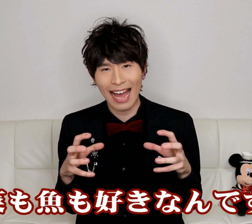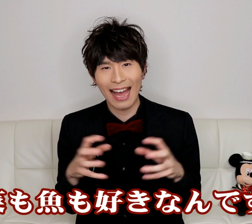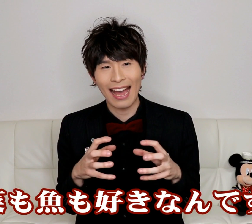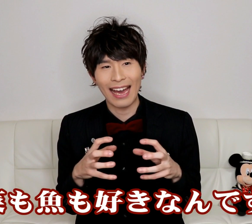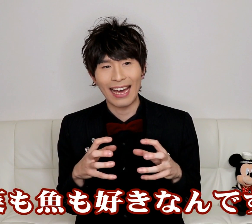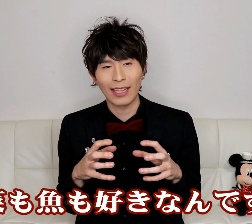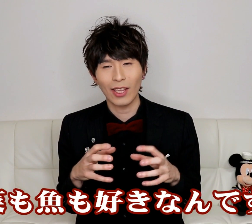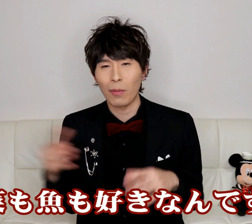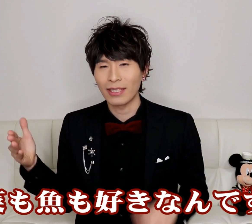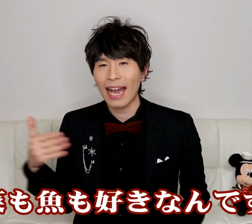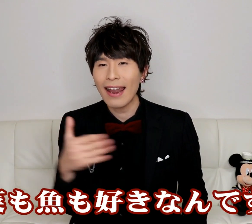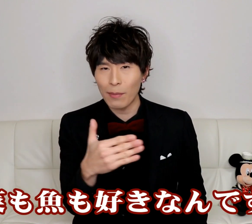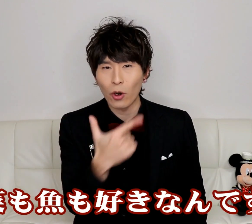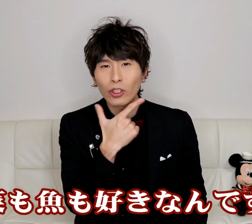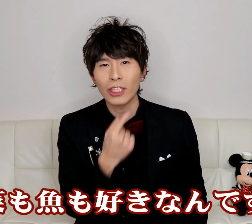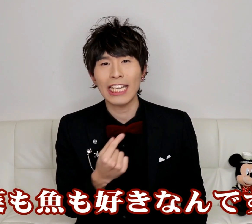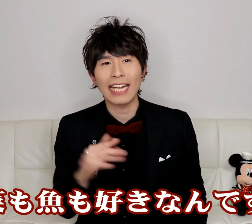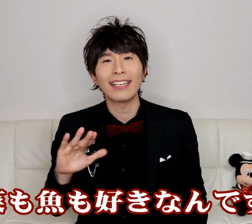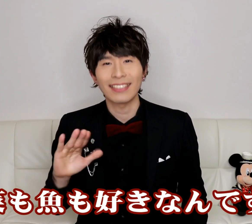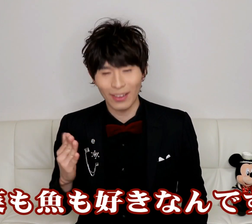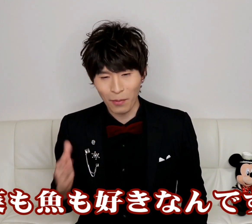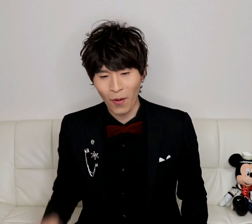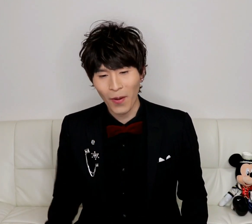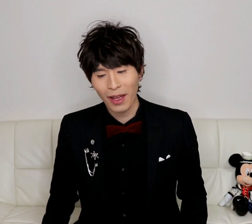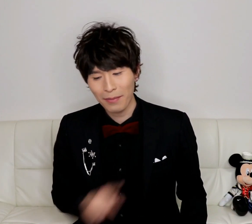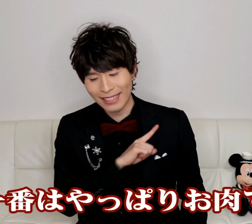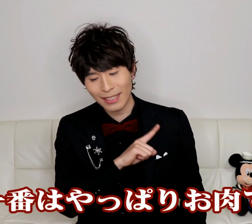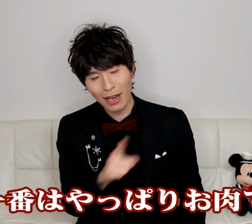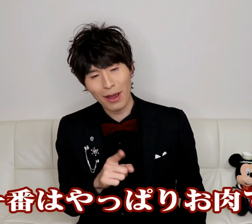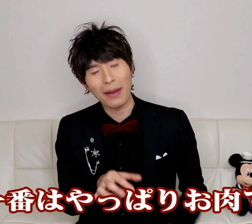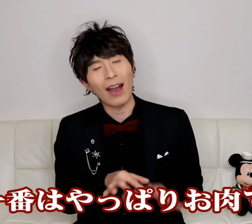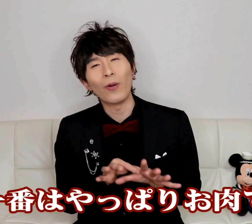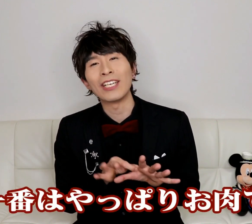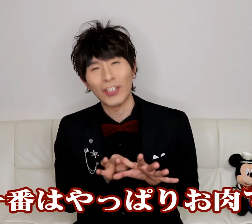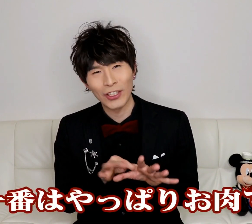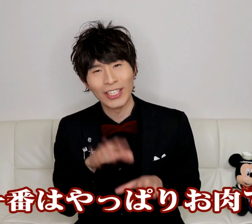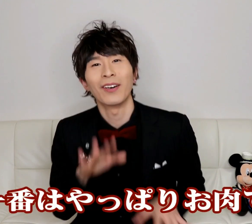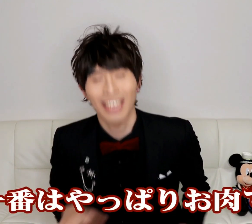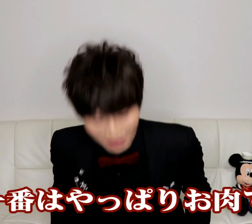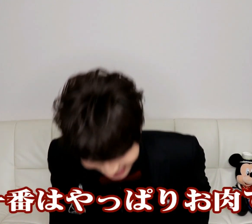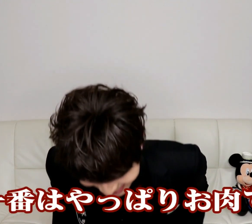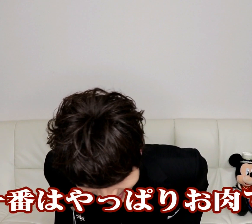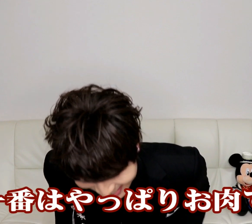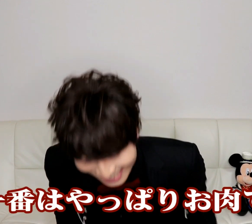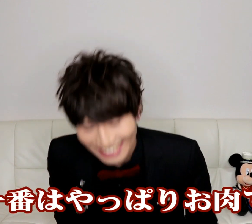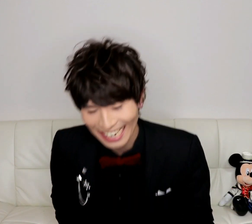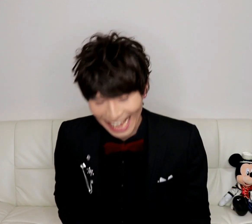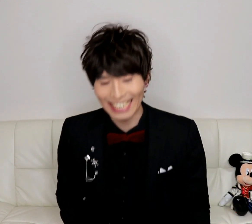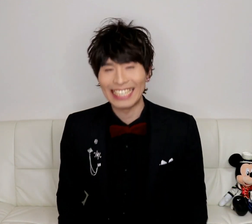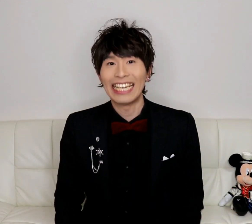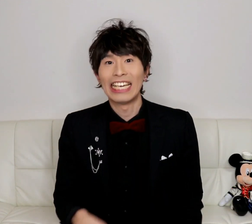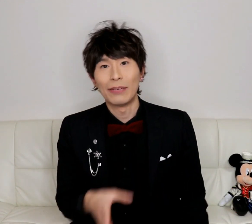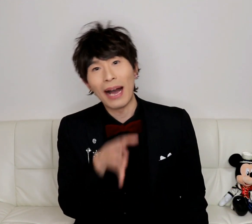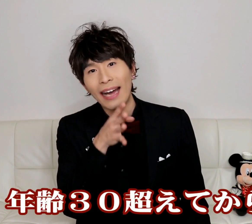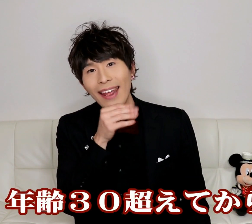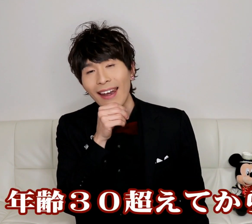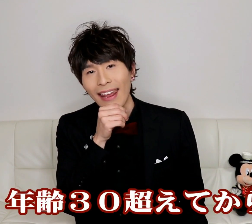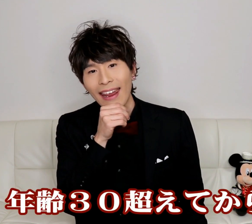とかも魚も好きなんですけども一番はやっぱお肉でございますはいまあ年齢